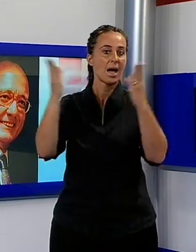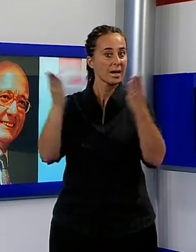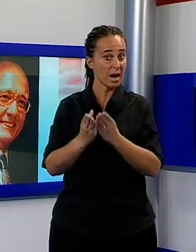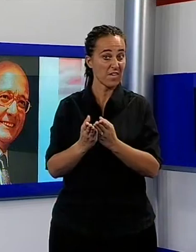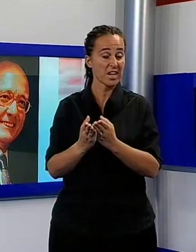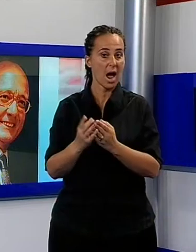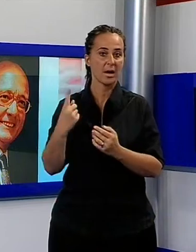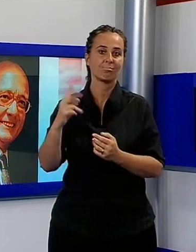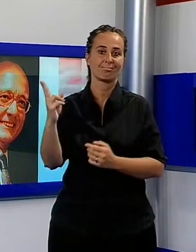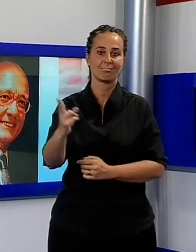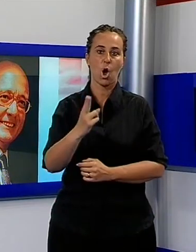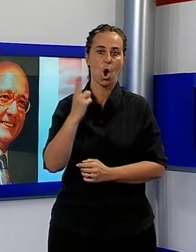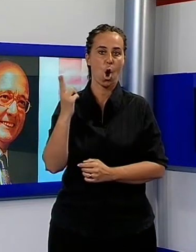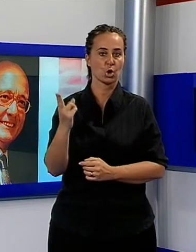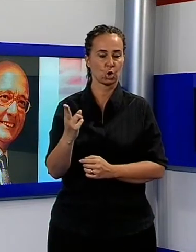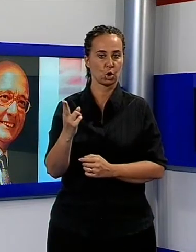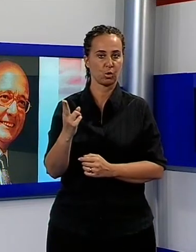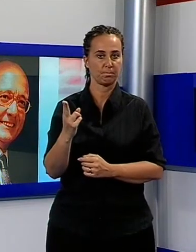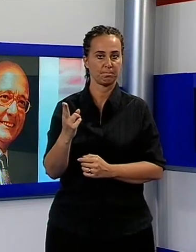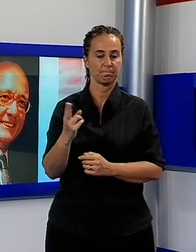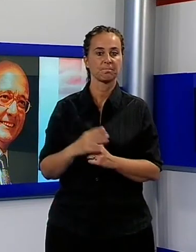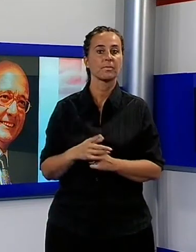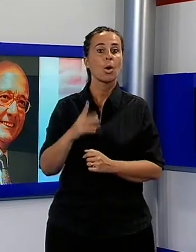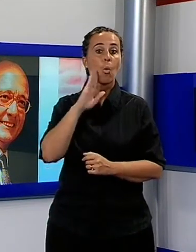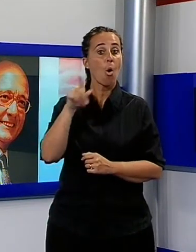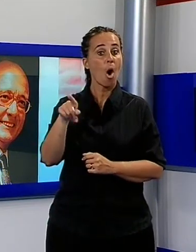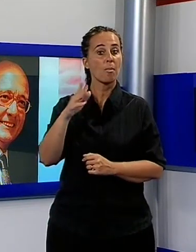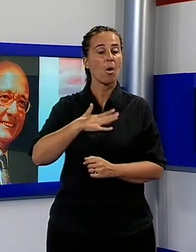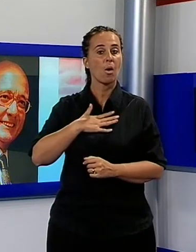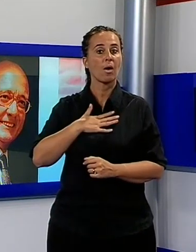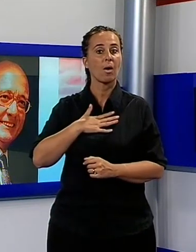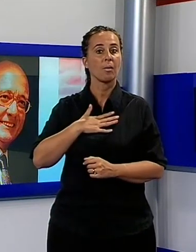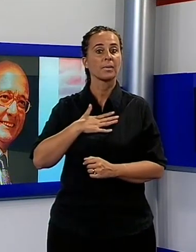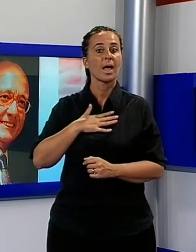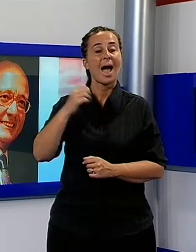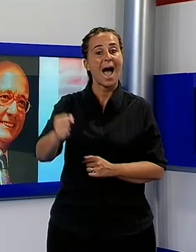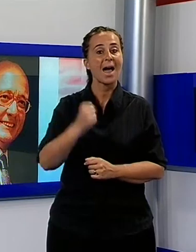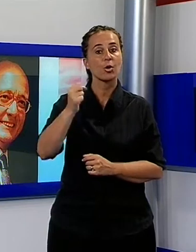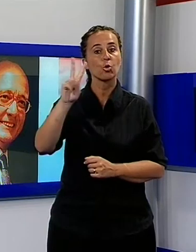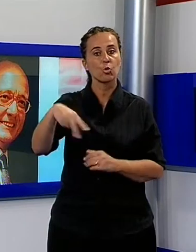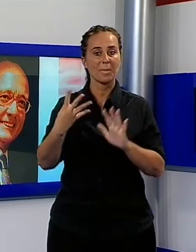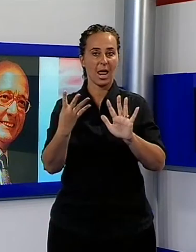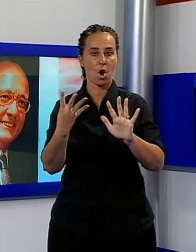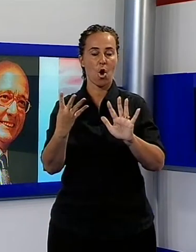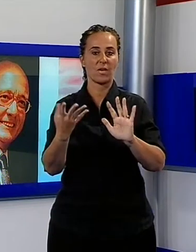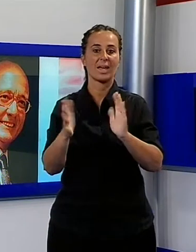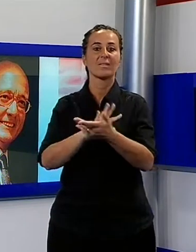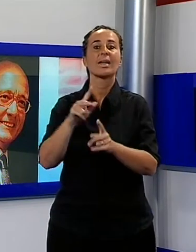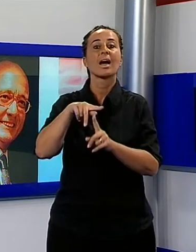Città del Castagno. Nel 2009 era stato insegnato anche della Croce di Cavaliere al Merito della Repubblica. I